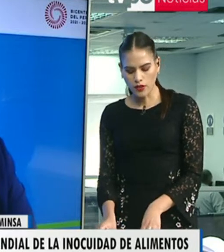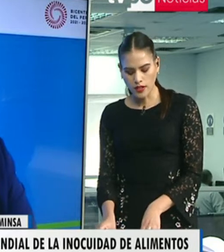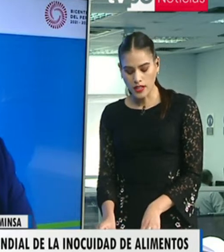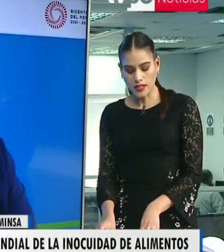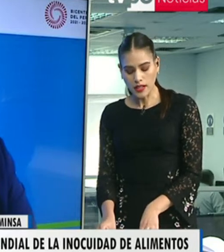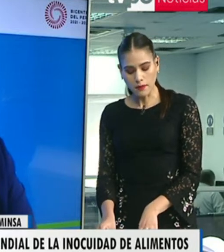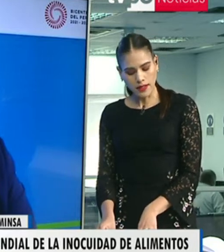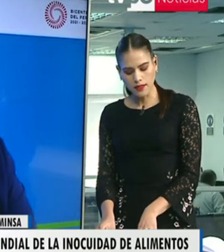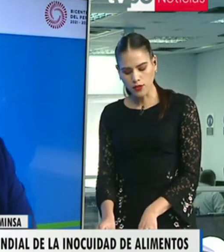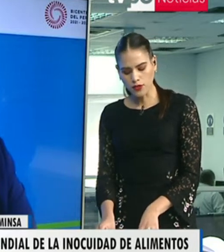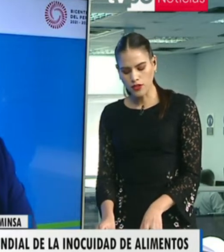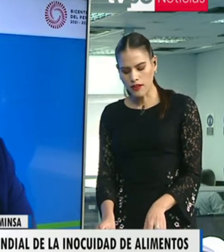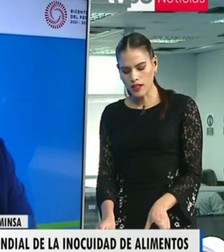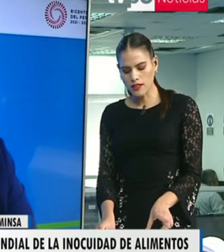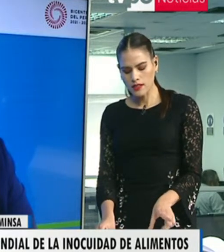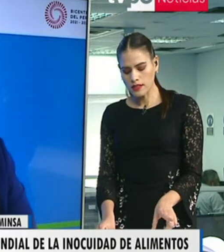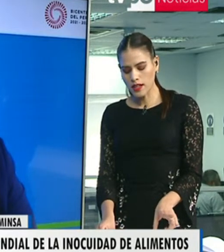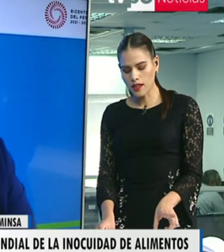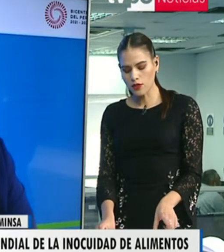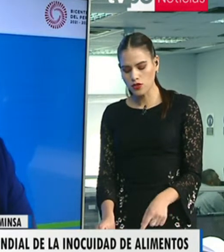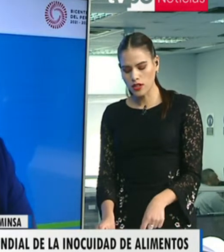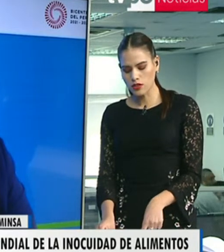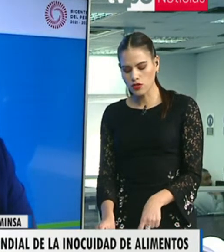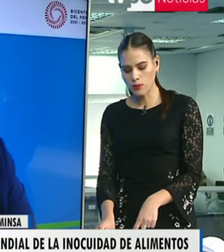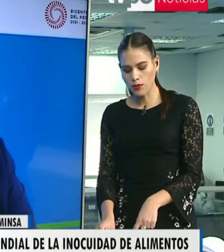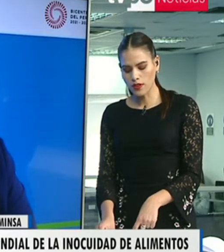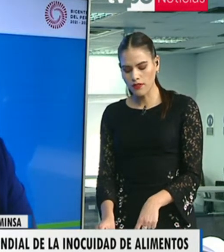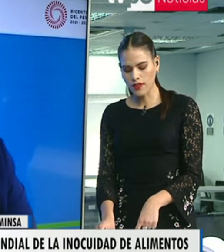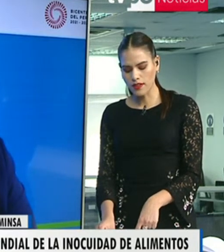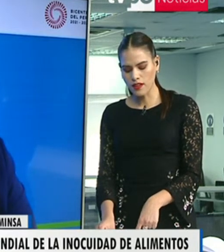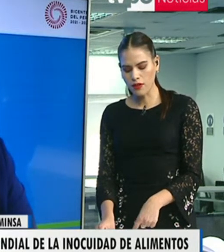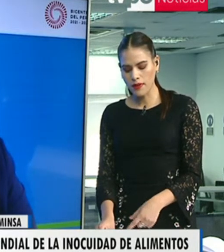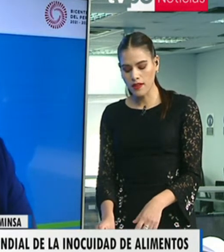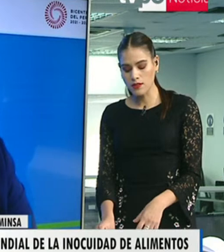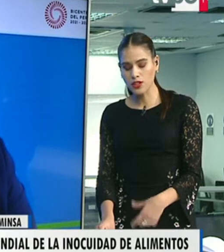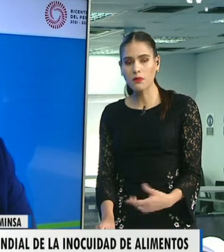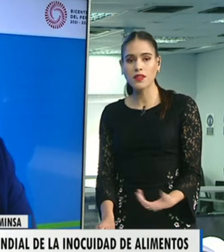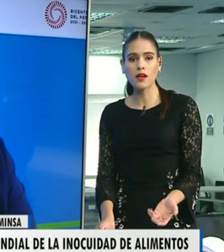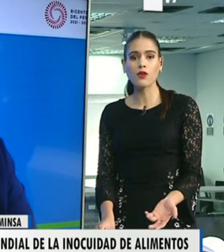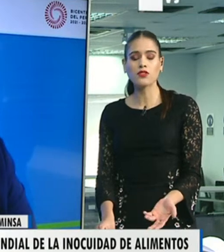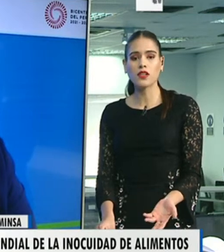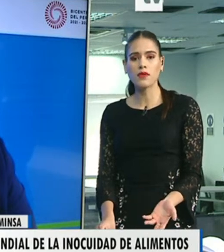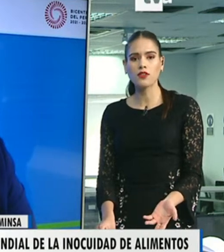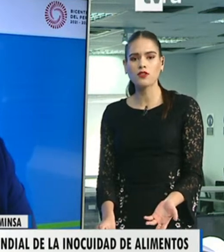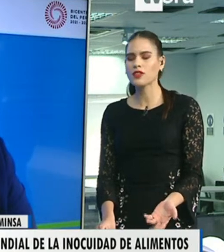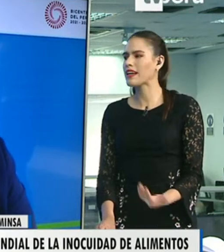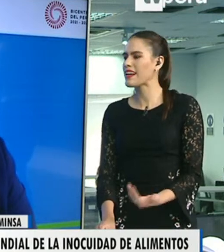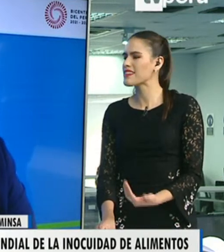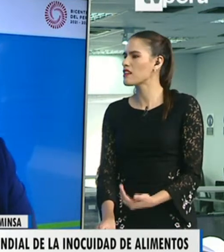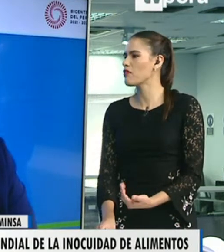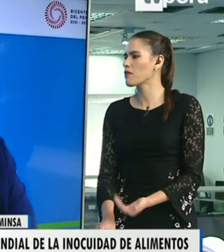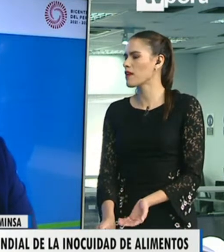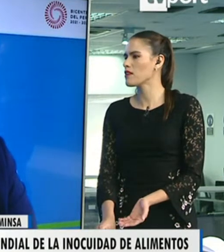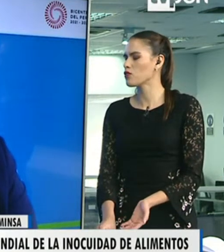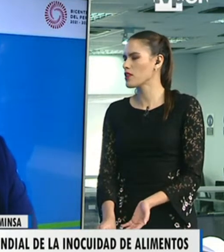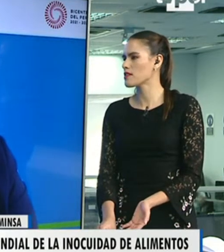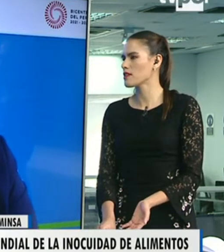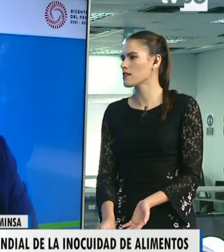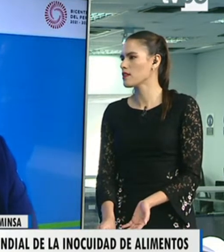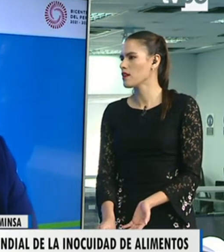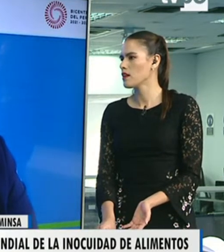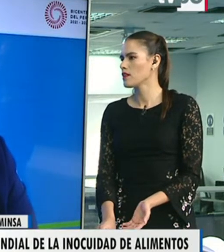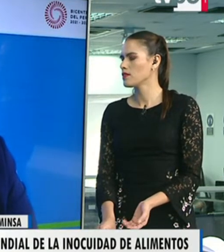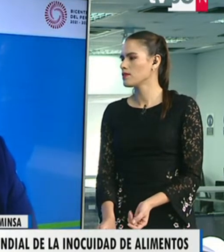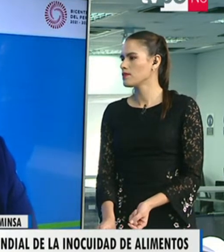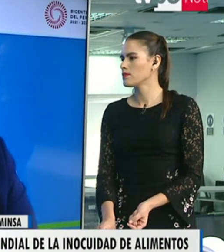comunicado y es alarmante, ¿no?, donde habla que cerca de 200 tipos de diferentes enfermedades son transmitidas por los alimentos. ¿Qué clase de enfermedades son